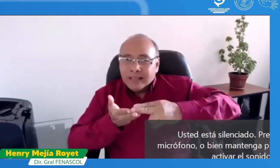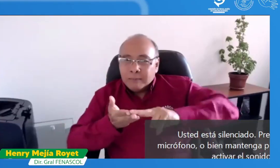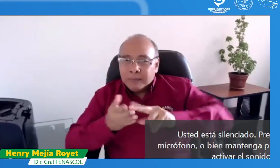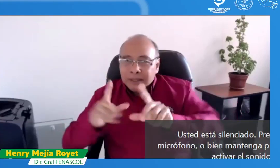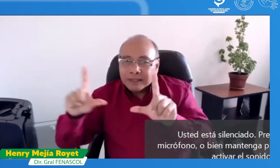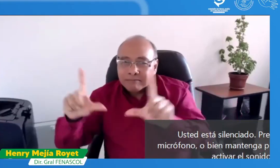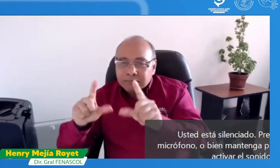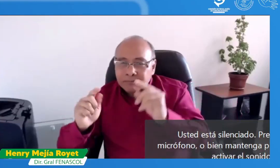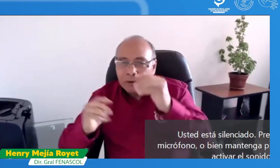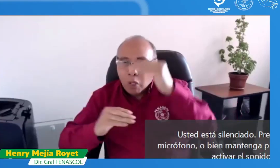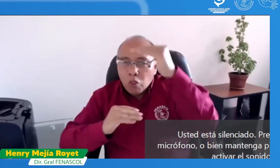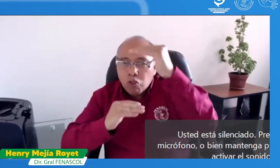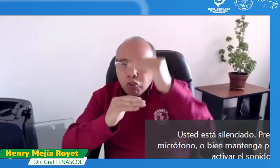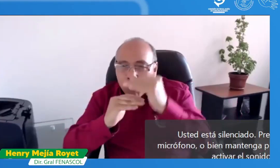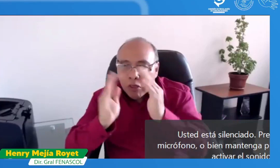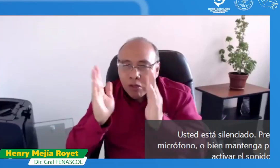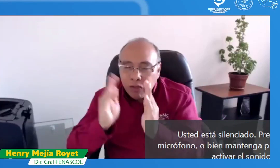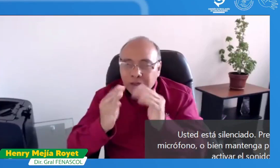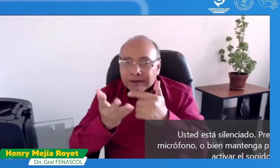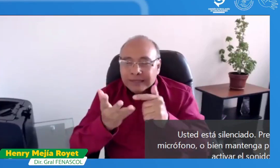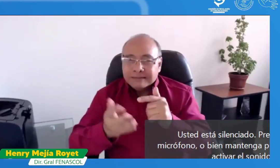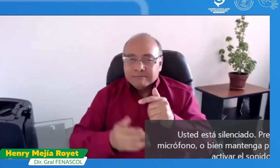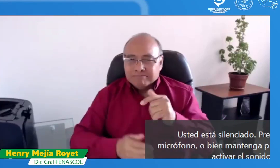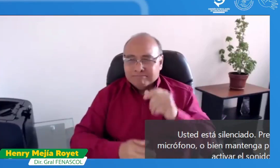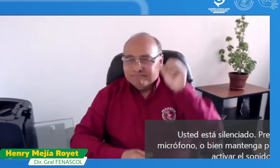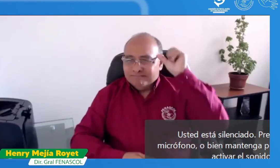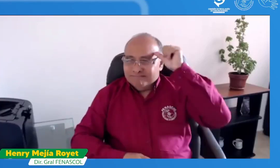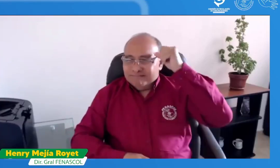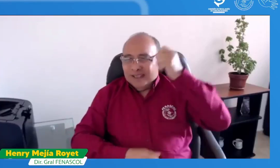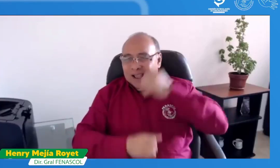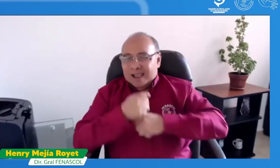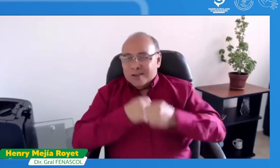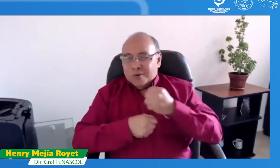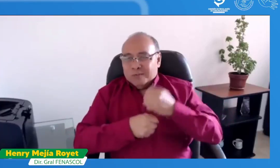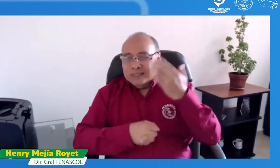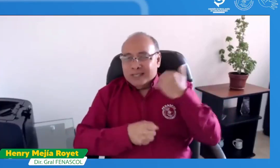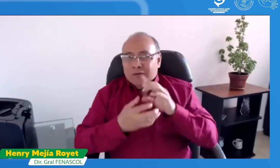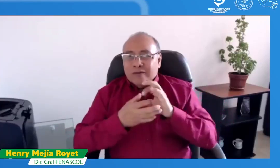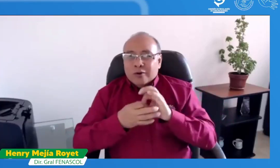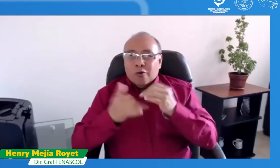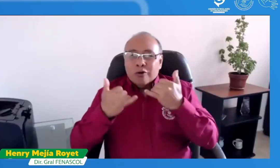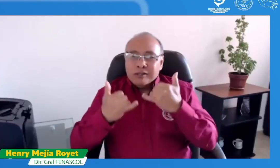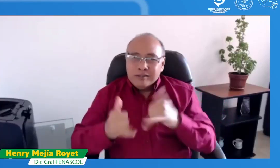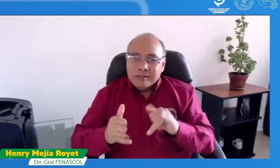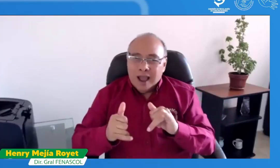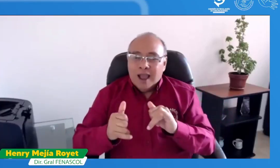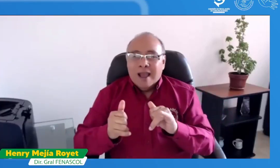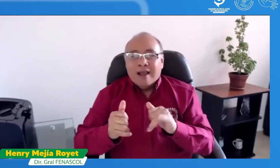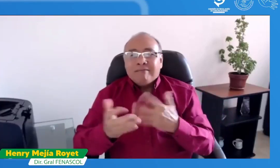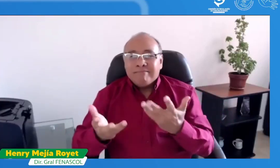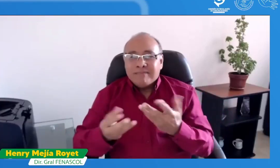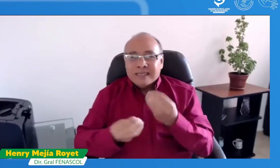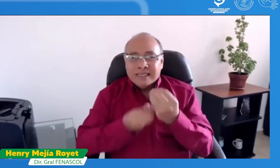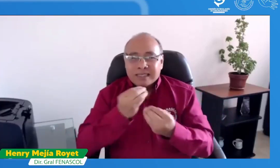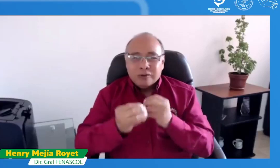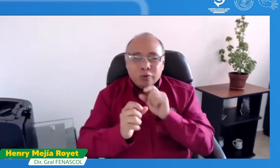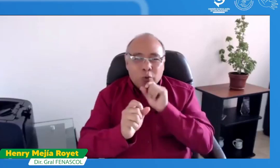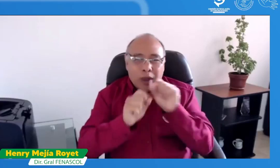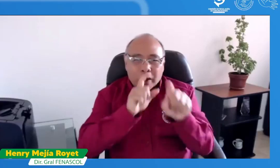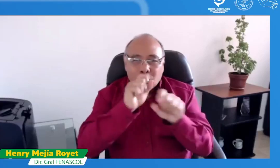televisión y se realizaron la subtitulación, closed caption y el recuadro de interpretación. Había muchas inquietudes